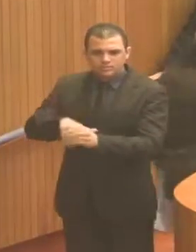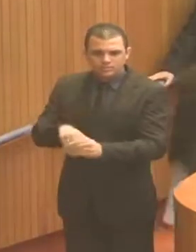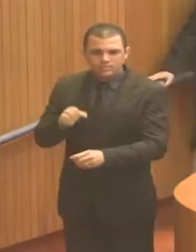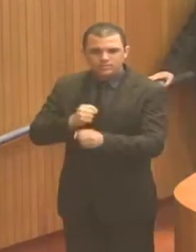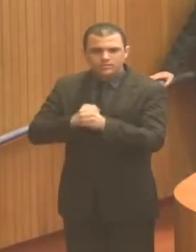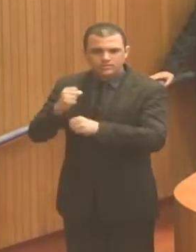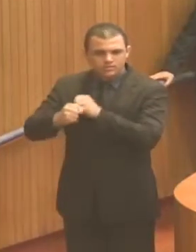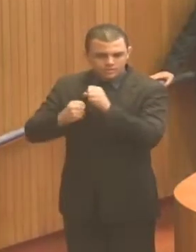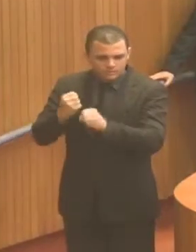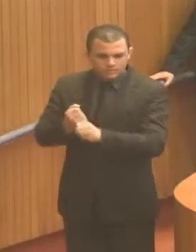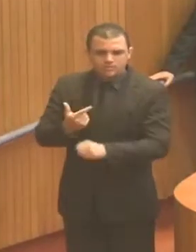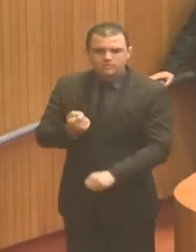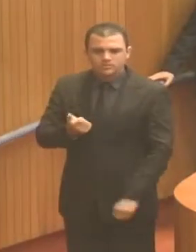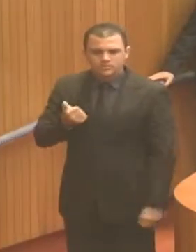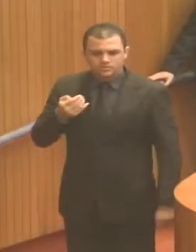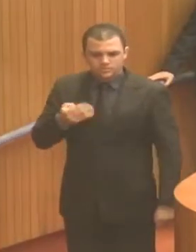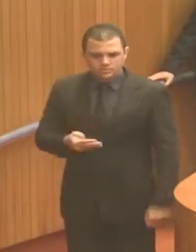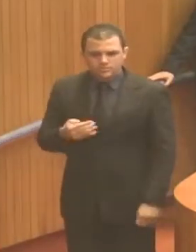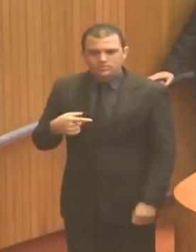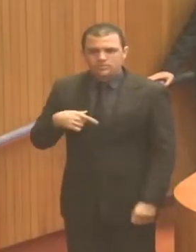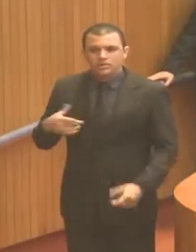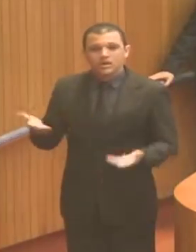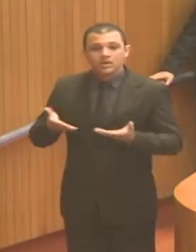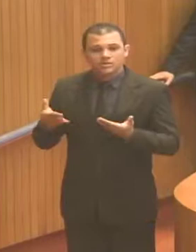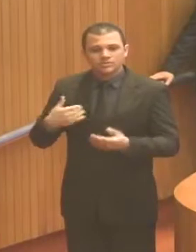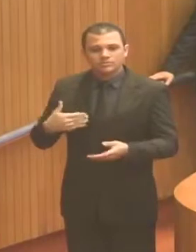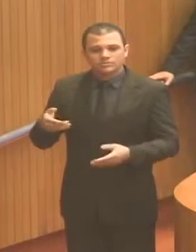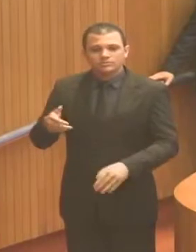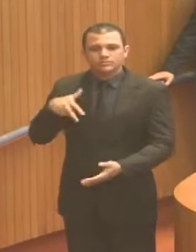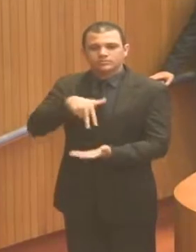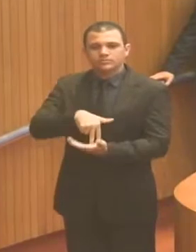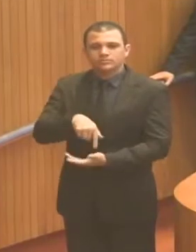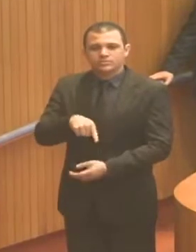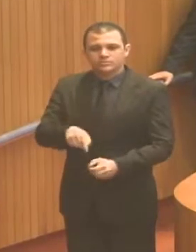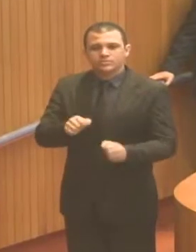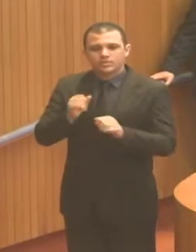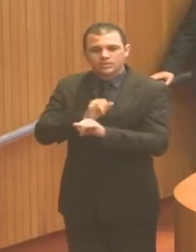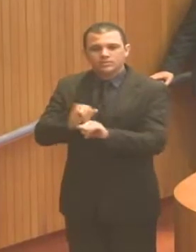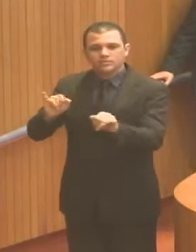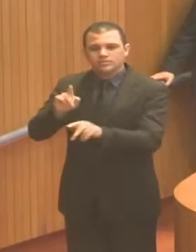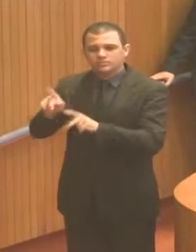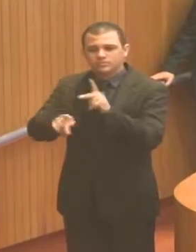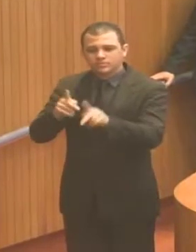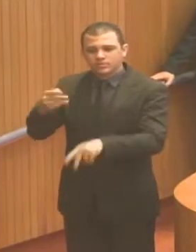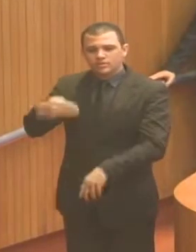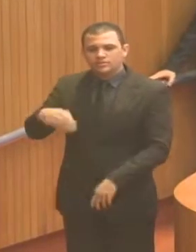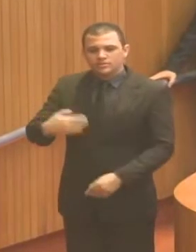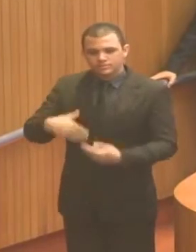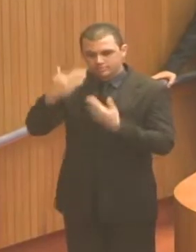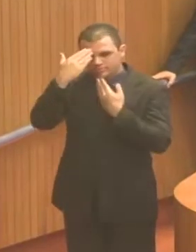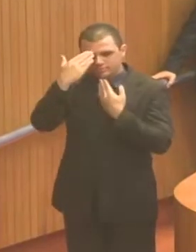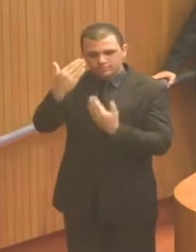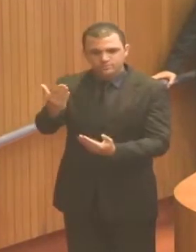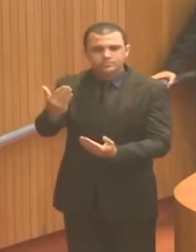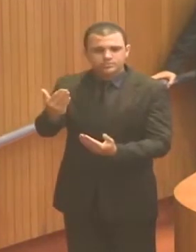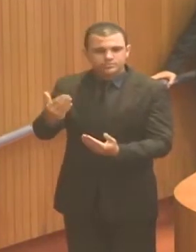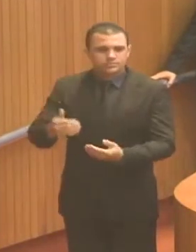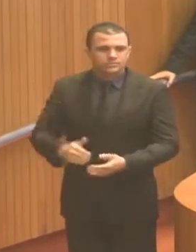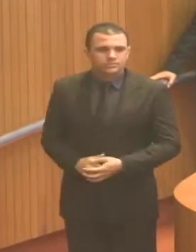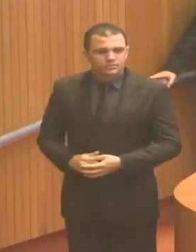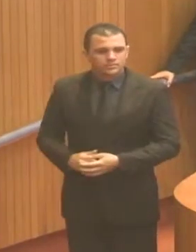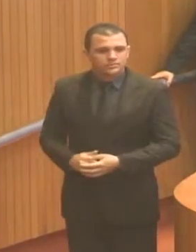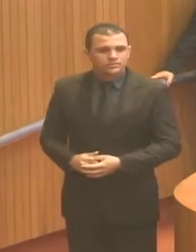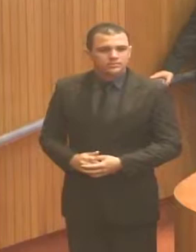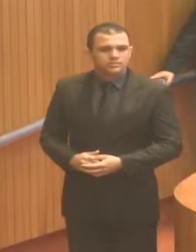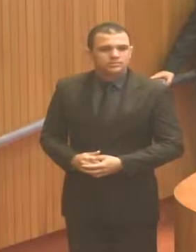2014 para me dirigir ao povo do Maranhão e fazer o meu agradecimento por